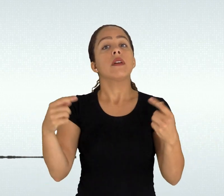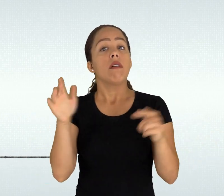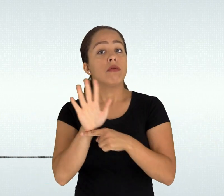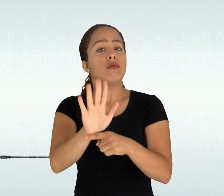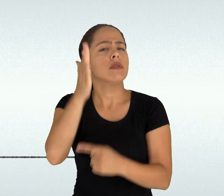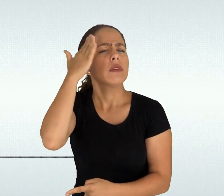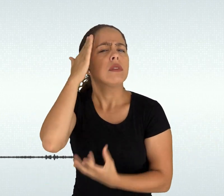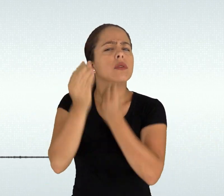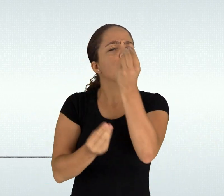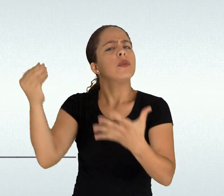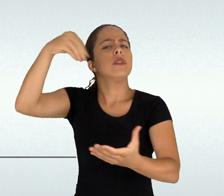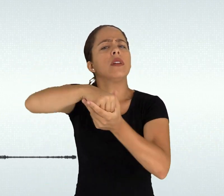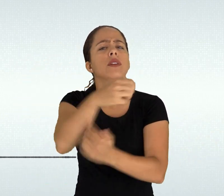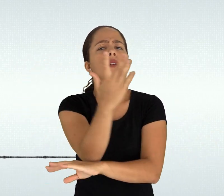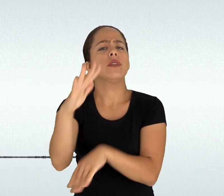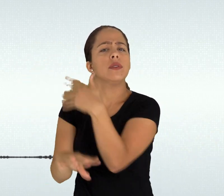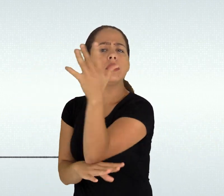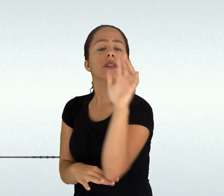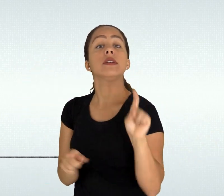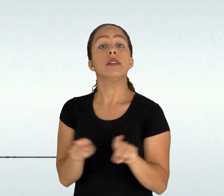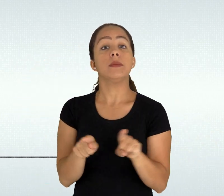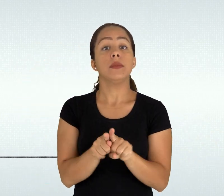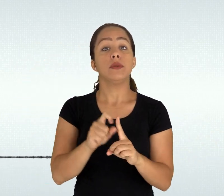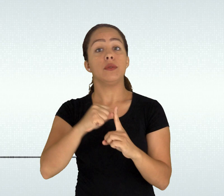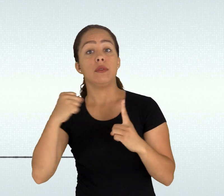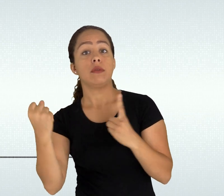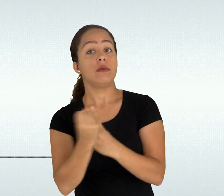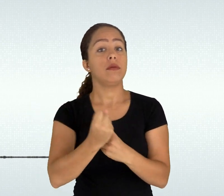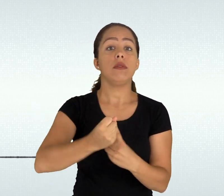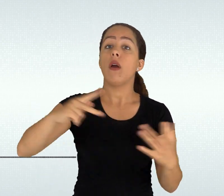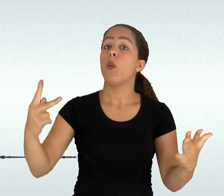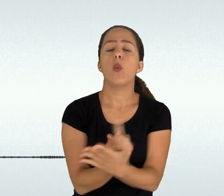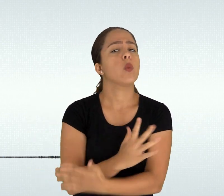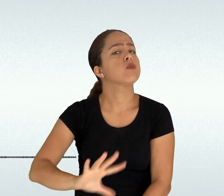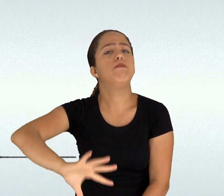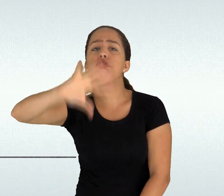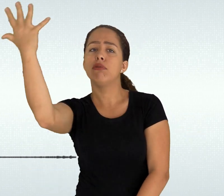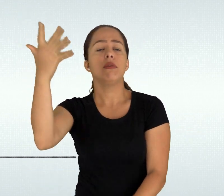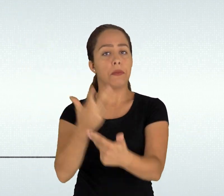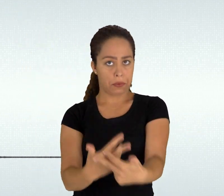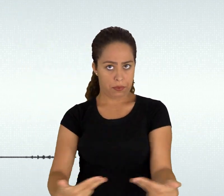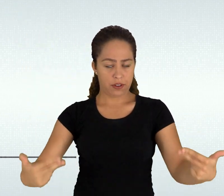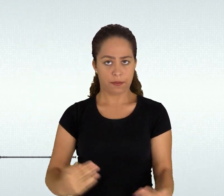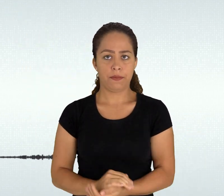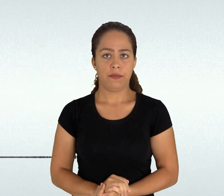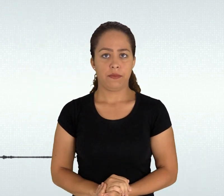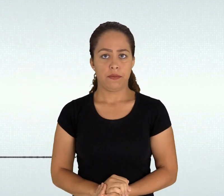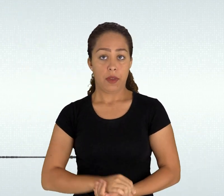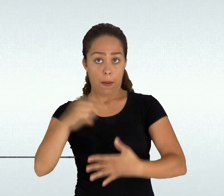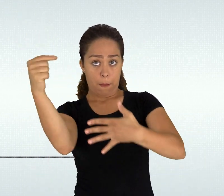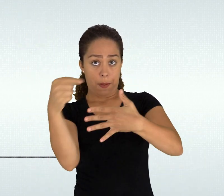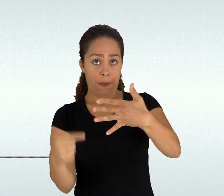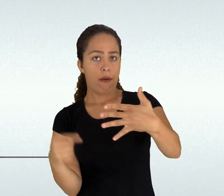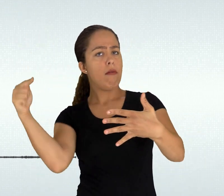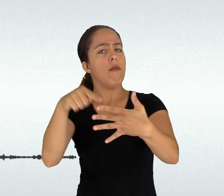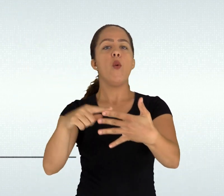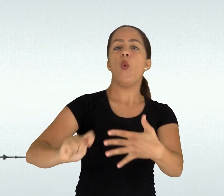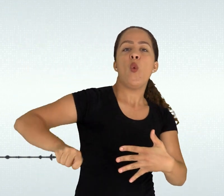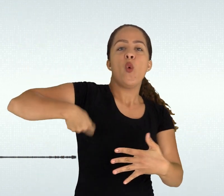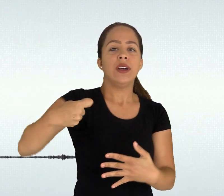conhecimentos que sistematizados num conjunto capaz de explicar os fenômenos naturais e sociais